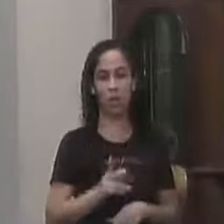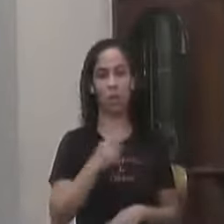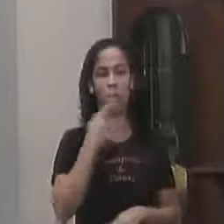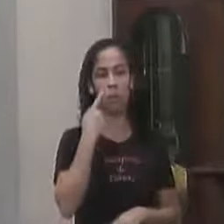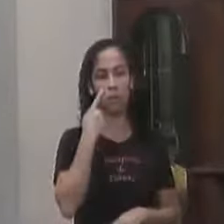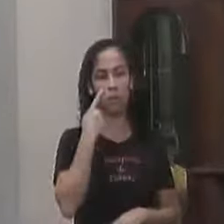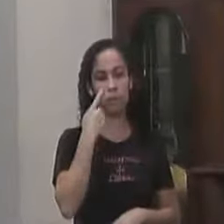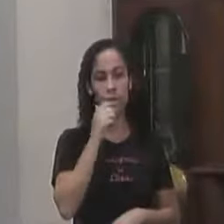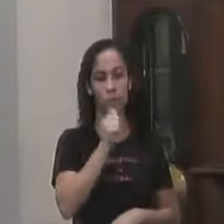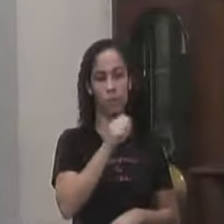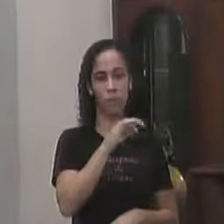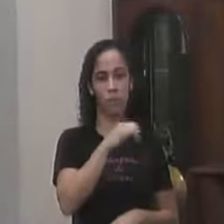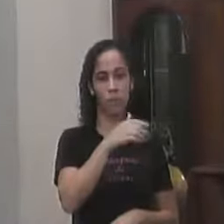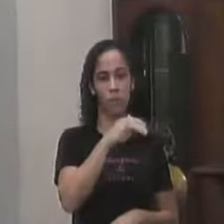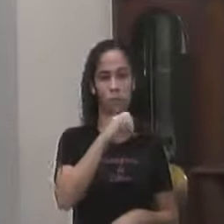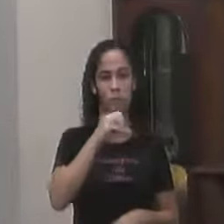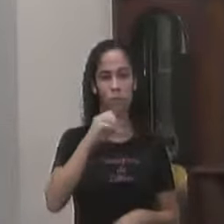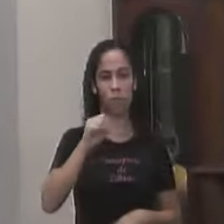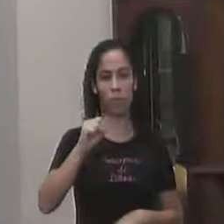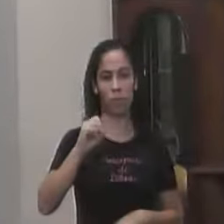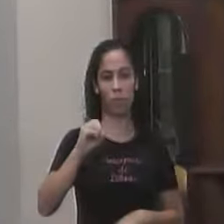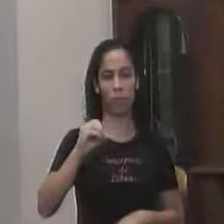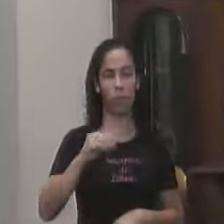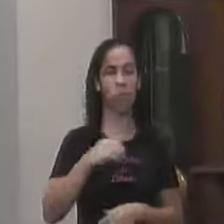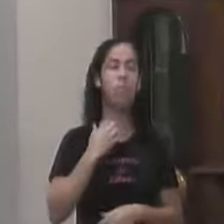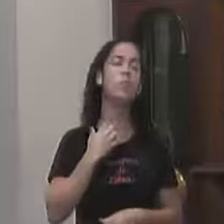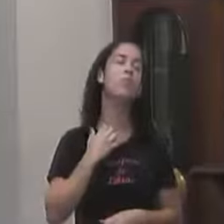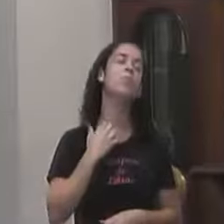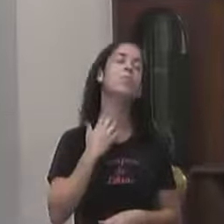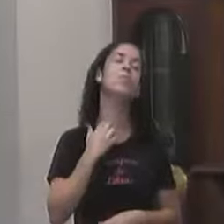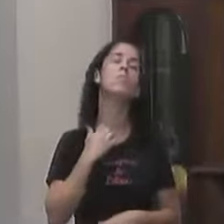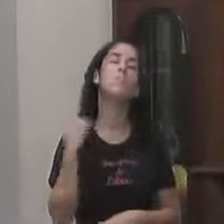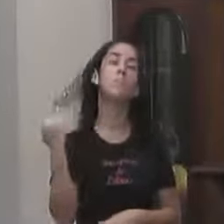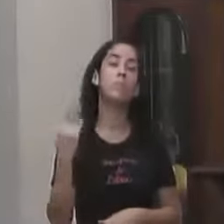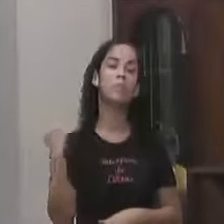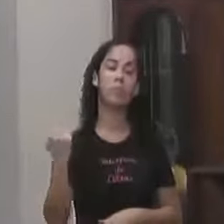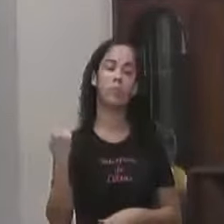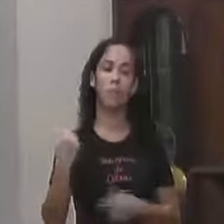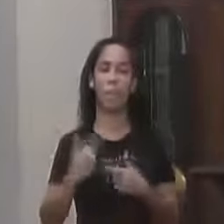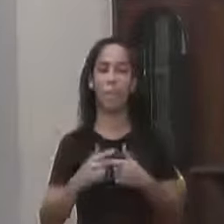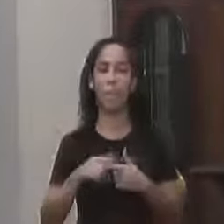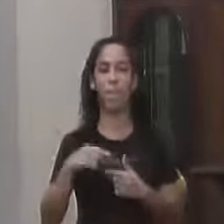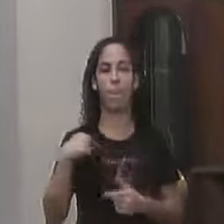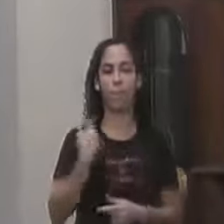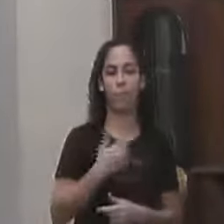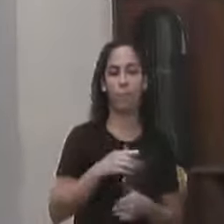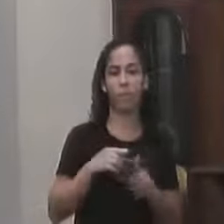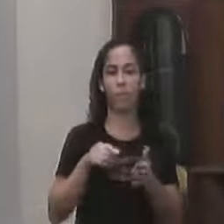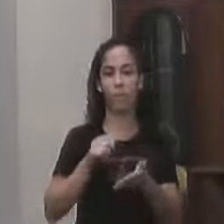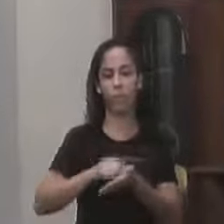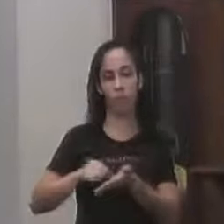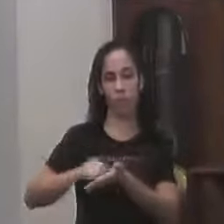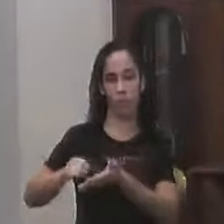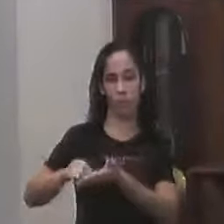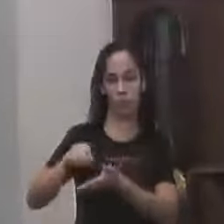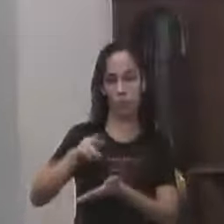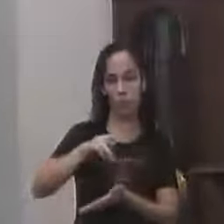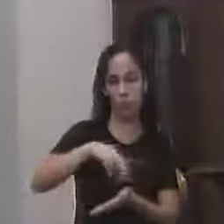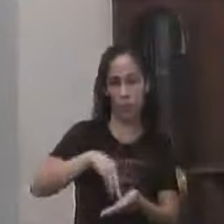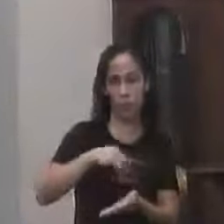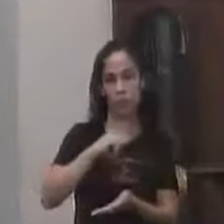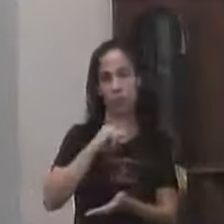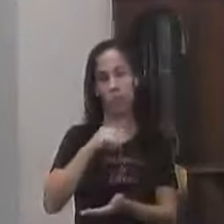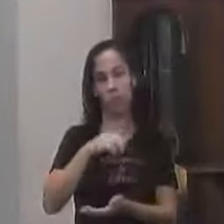Com a subprefeitura E isso é importante Porque a gente faz aqui As proposições A gente mostra